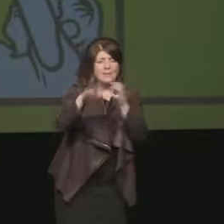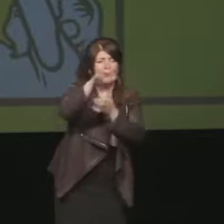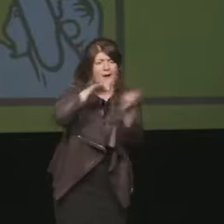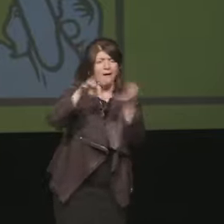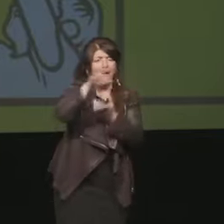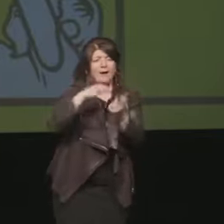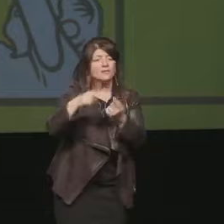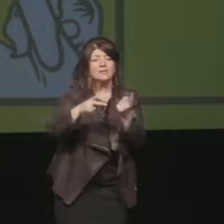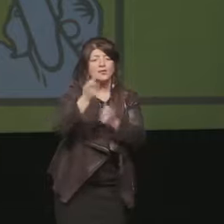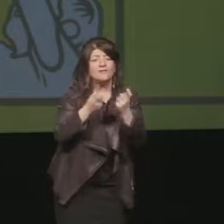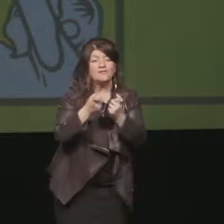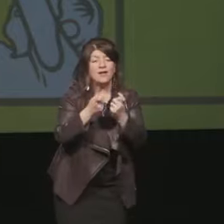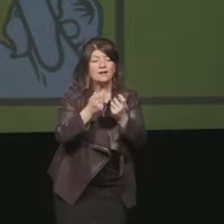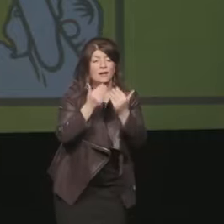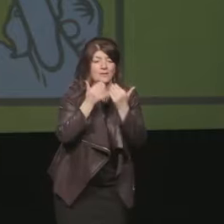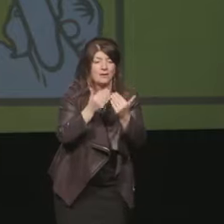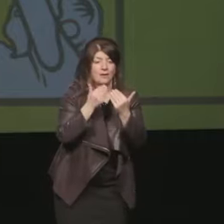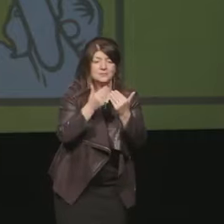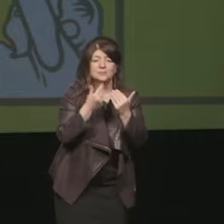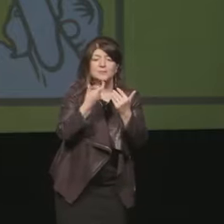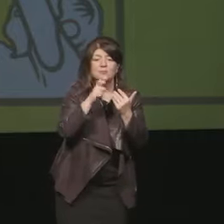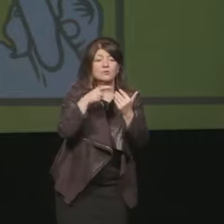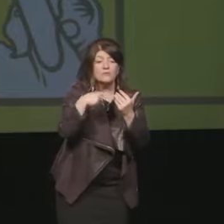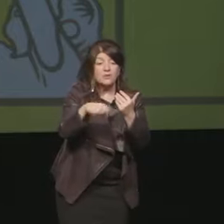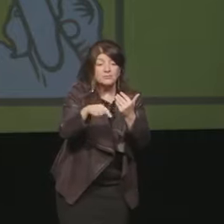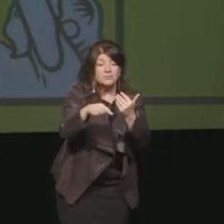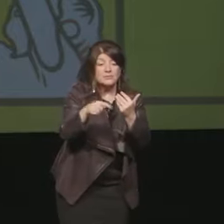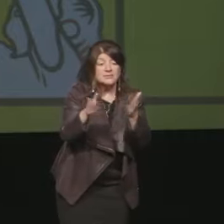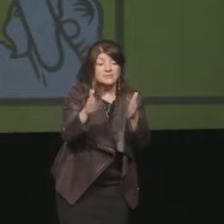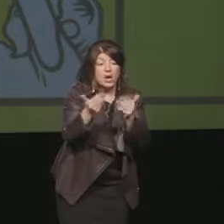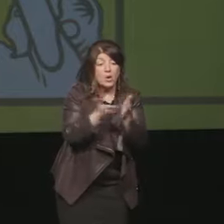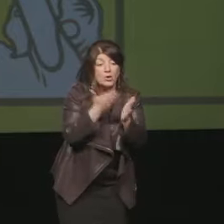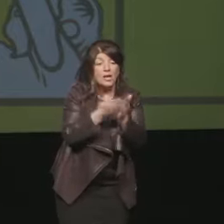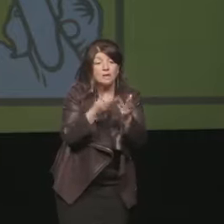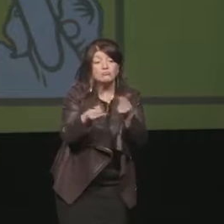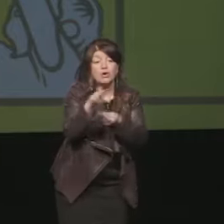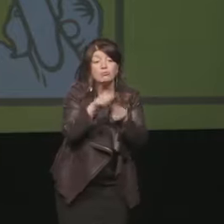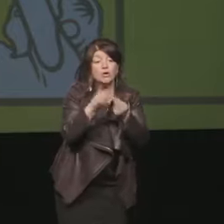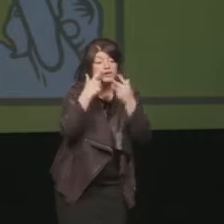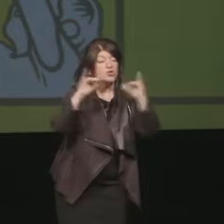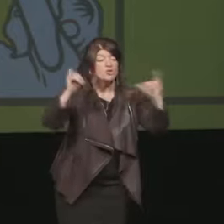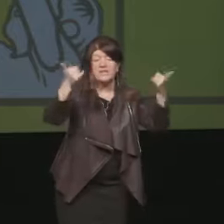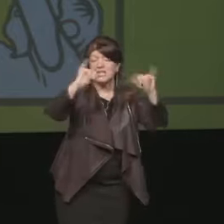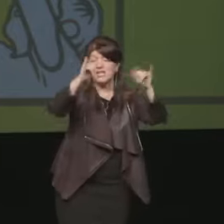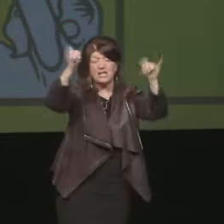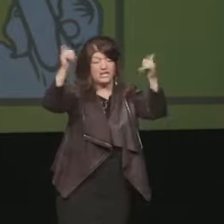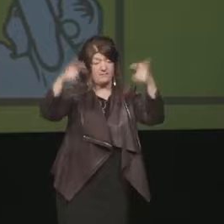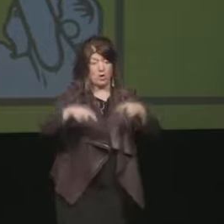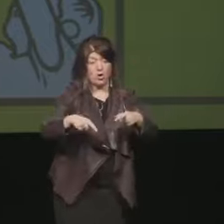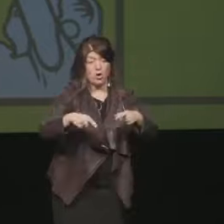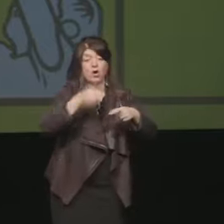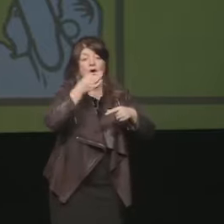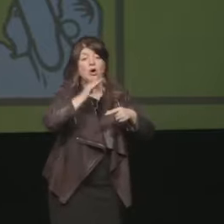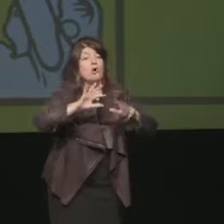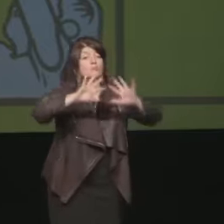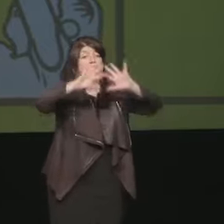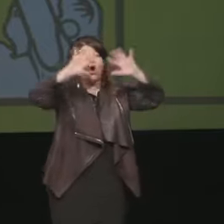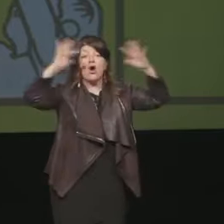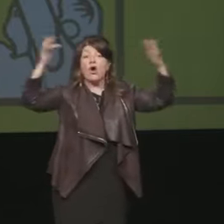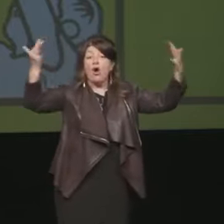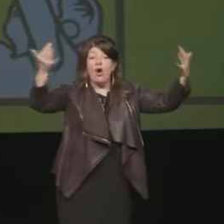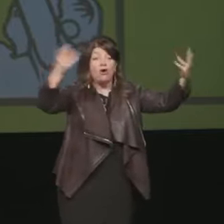è un progetto vivo è un progetto vivo è un progetto importante è un progetto capace di spostare qualcosina altrimenti non